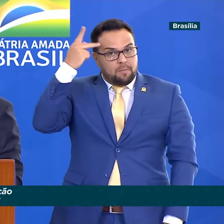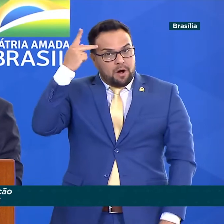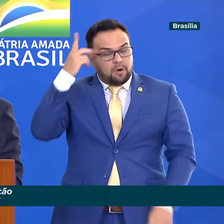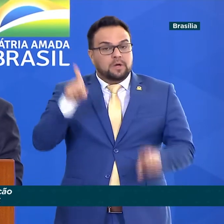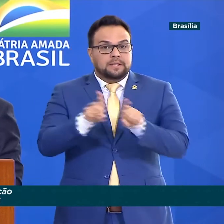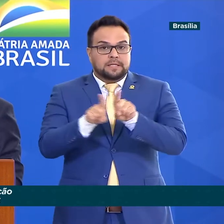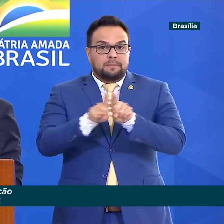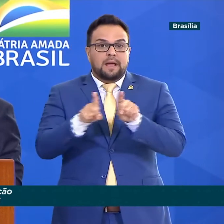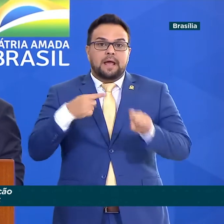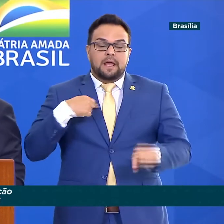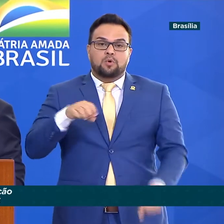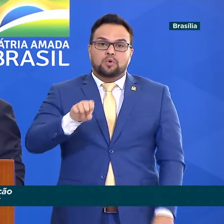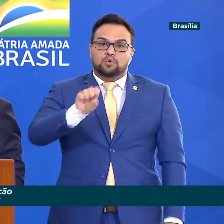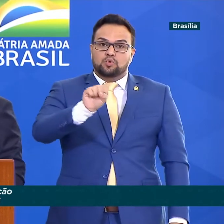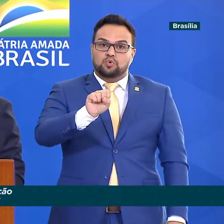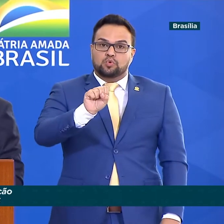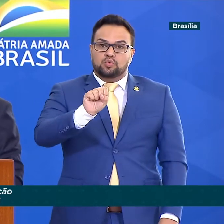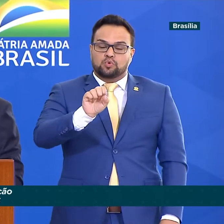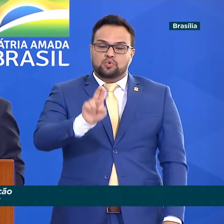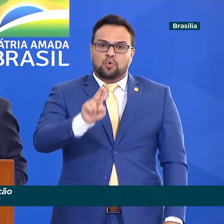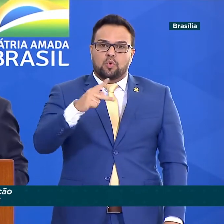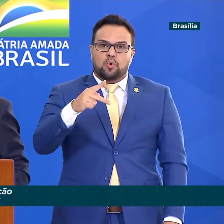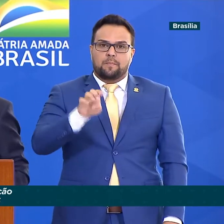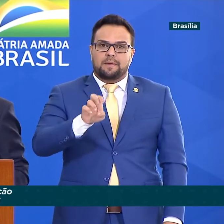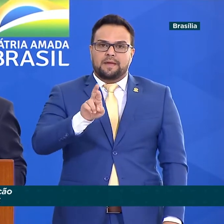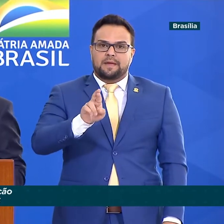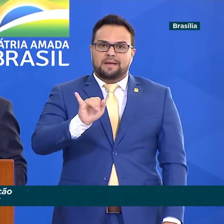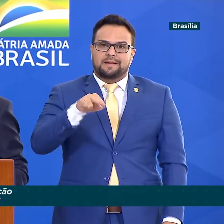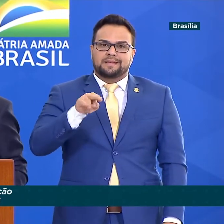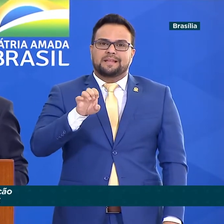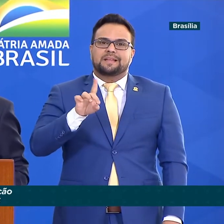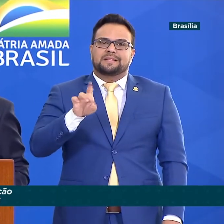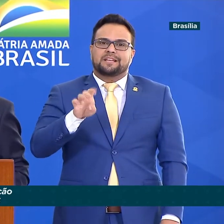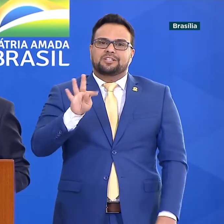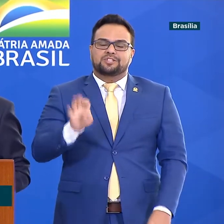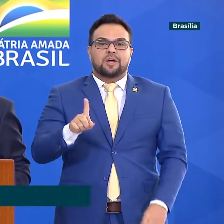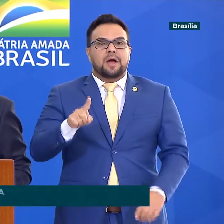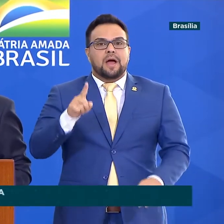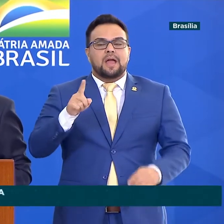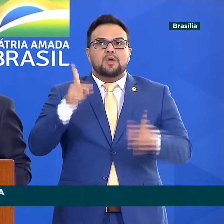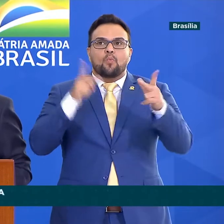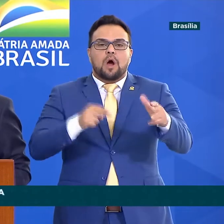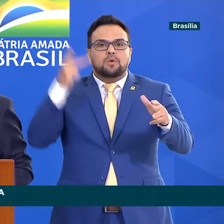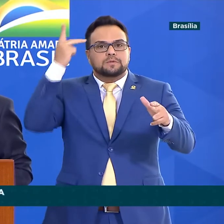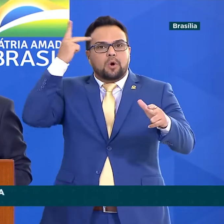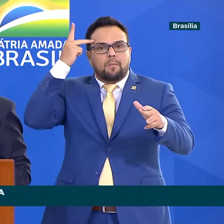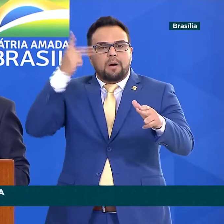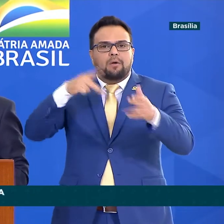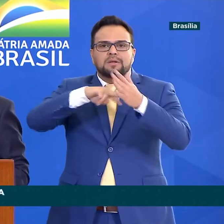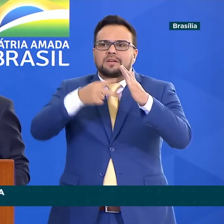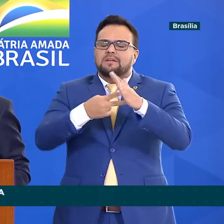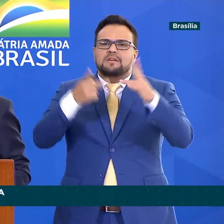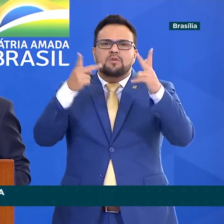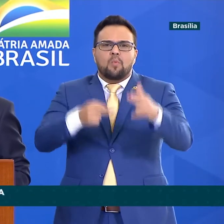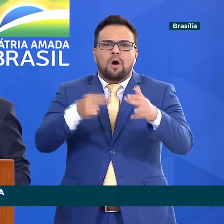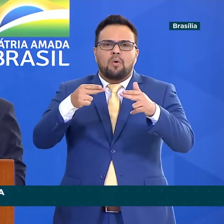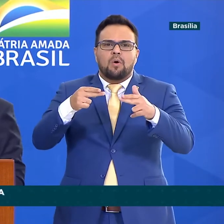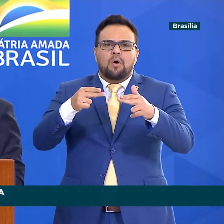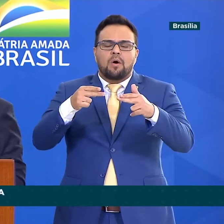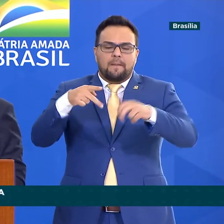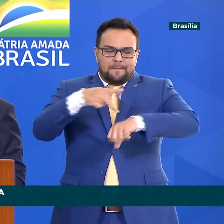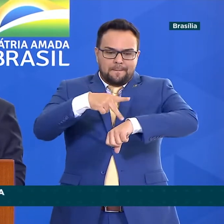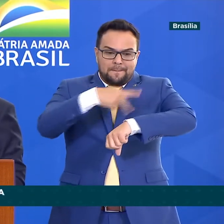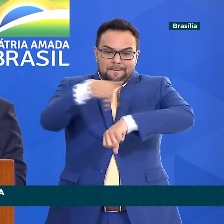se o governo não encontrar dados recentes da pessoa, irá à residência dela para a prova biométrica. Oliveira deu as